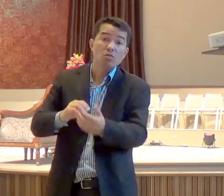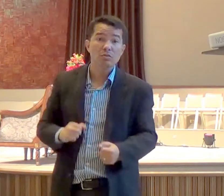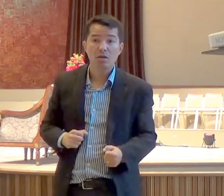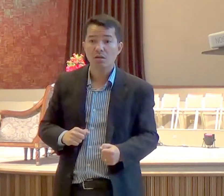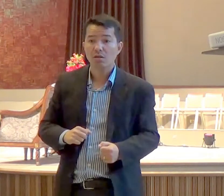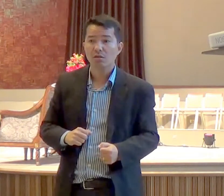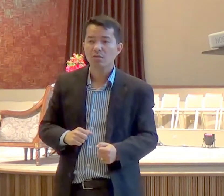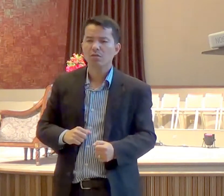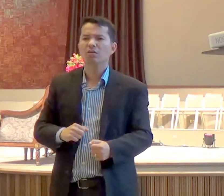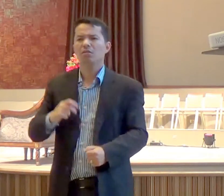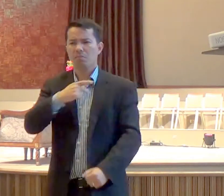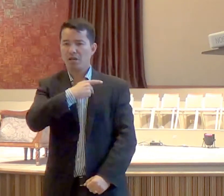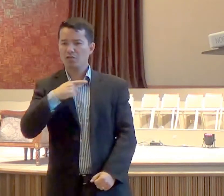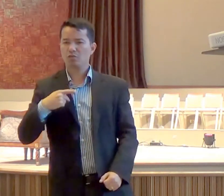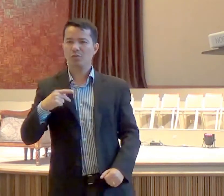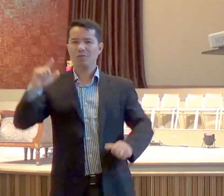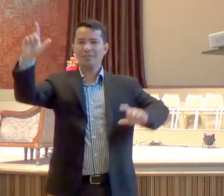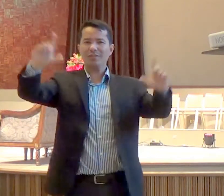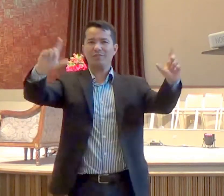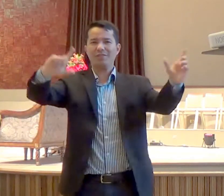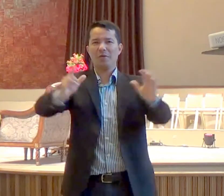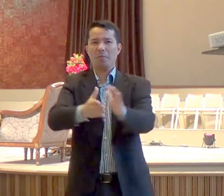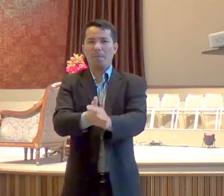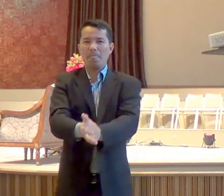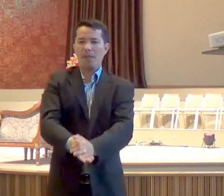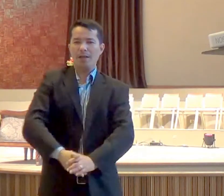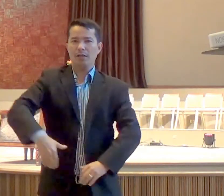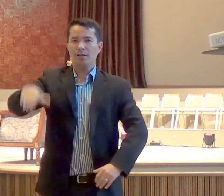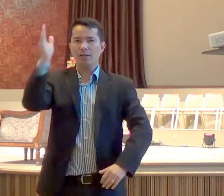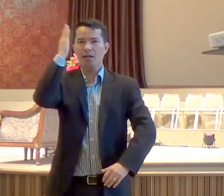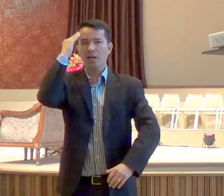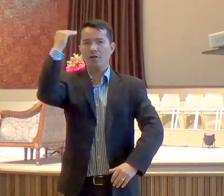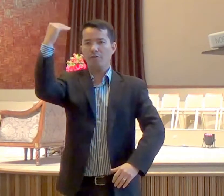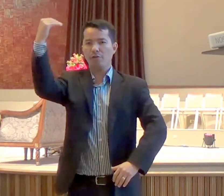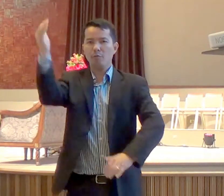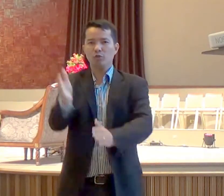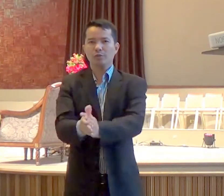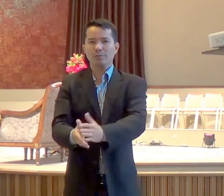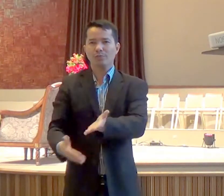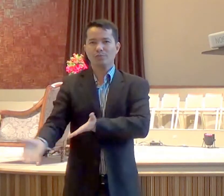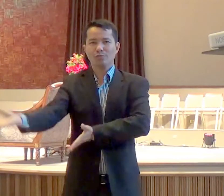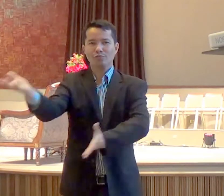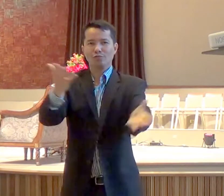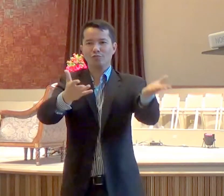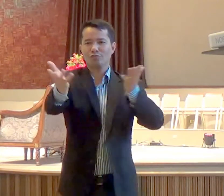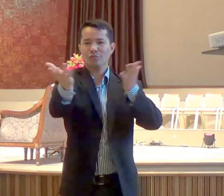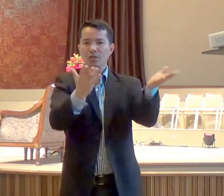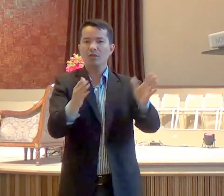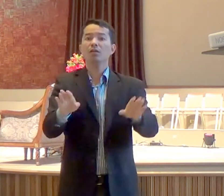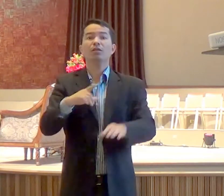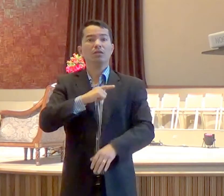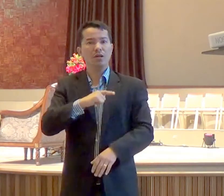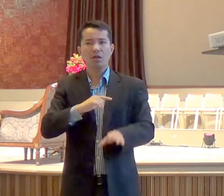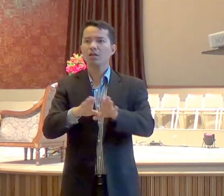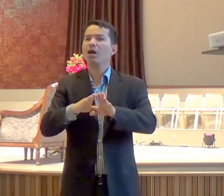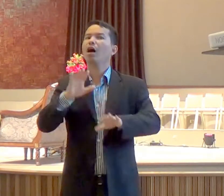pastores vão para a mídia, e para ficarem famosos, usam palavras torpes, palavrões até, para dizer para os outros,